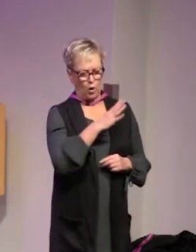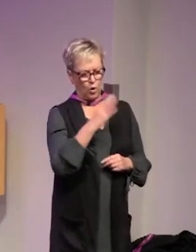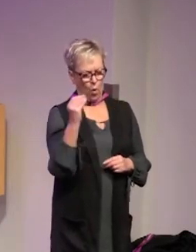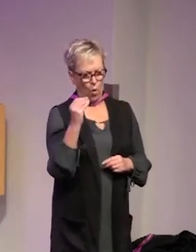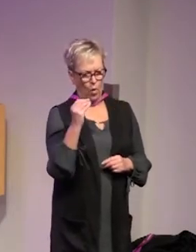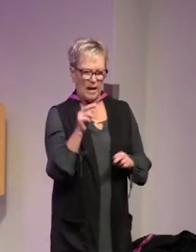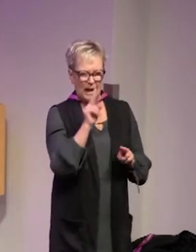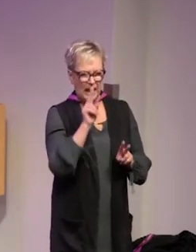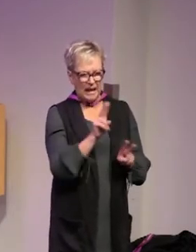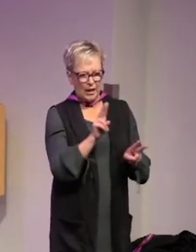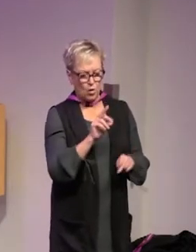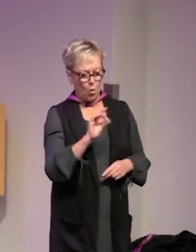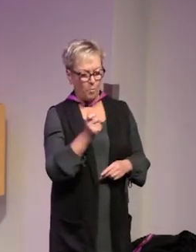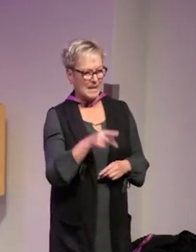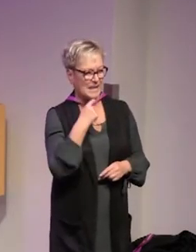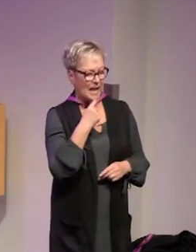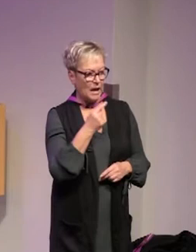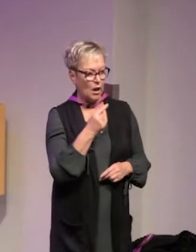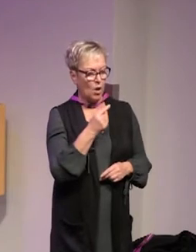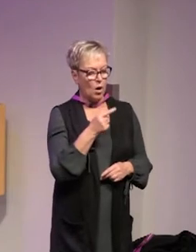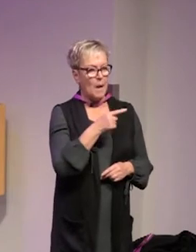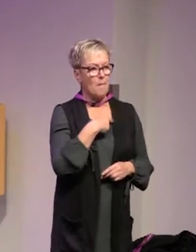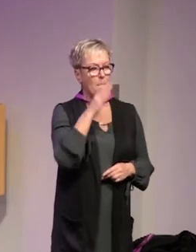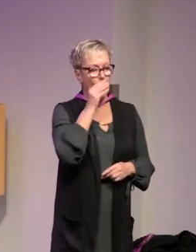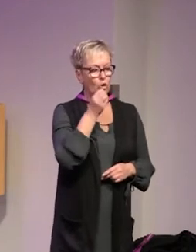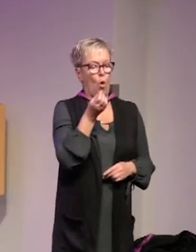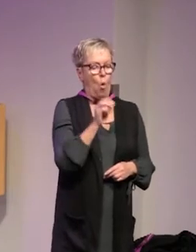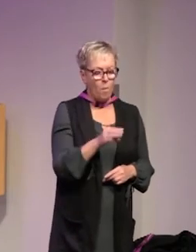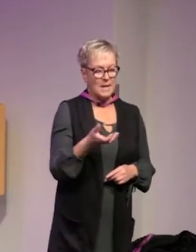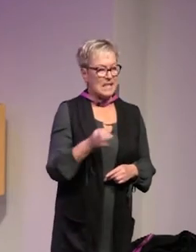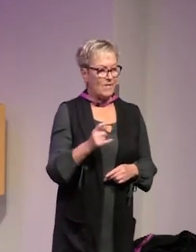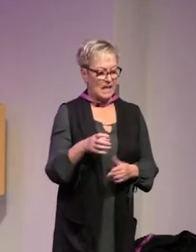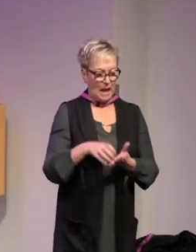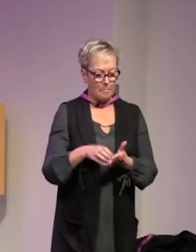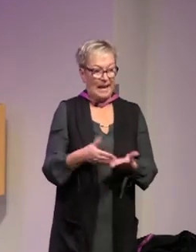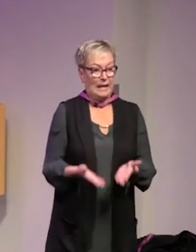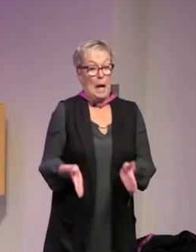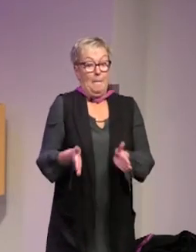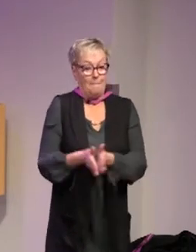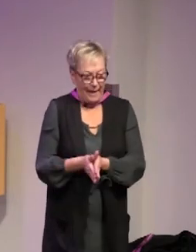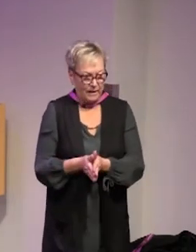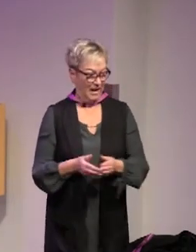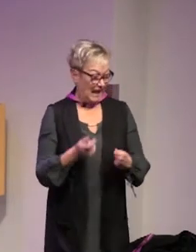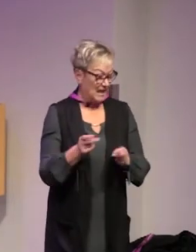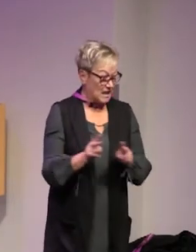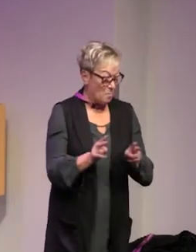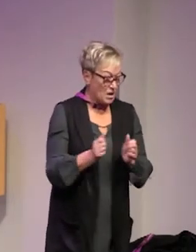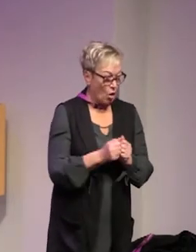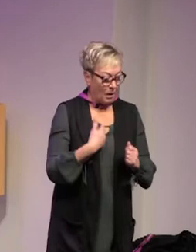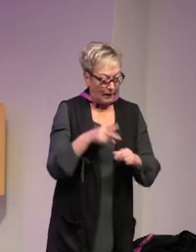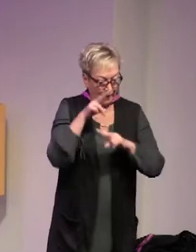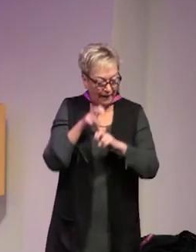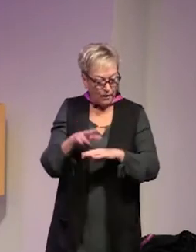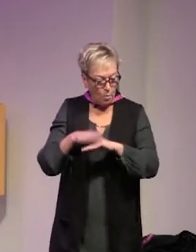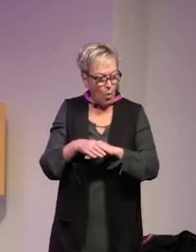som jag tolkar i alla fall lite liknande det Robin säger att man man pratar om civilsamhället till exempel och inte med det är väl lite samma